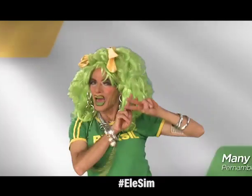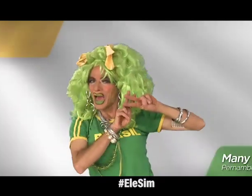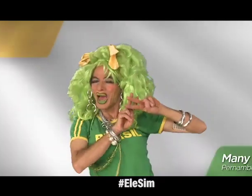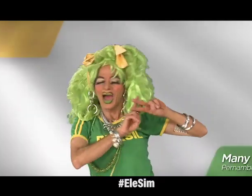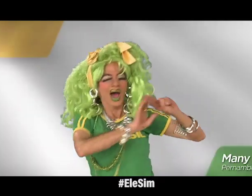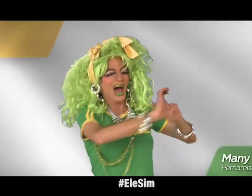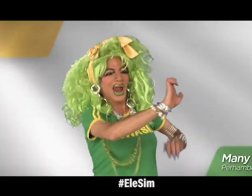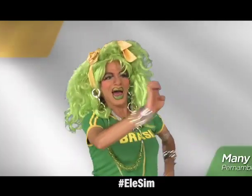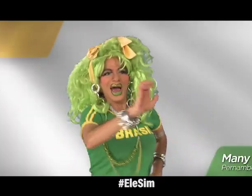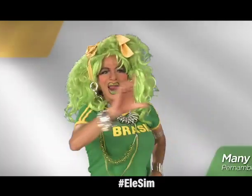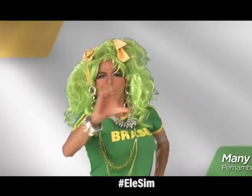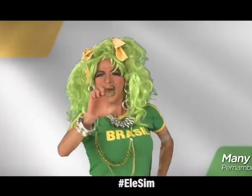Hashtag ele sim.